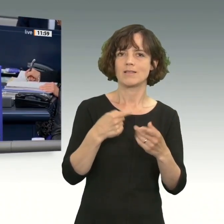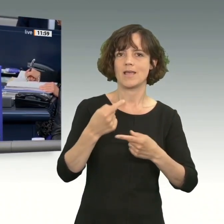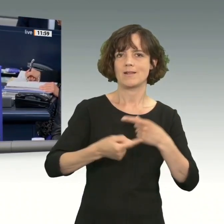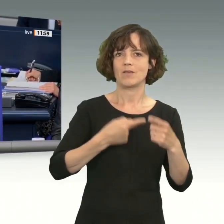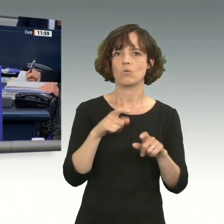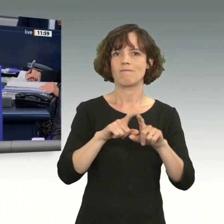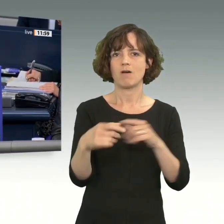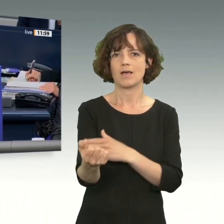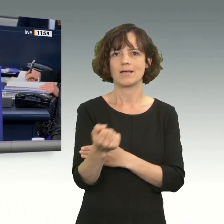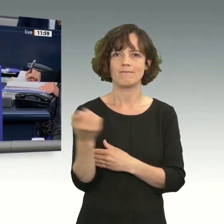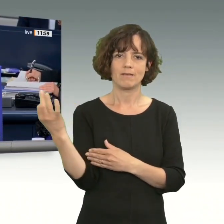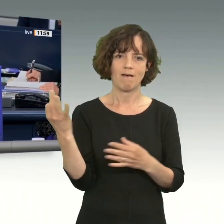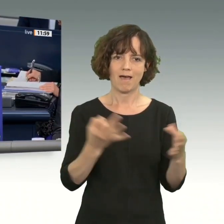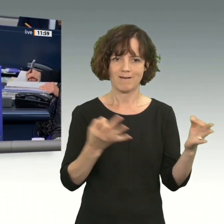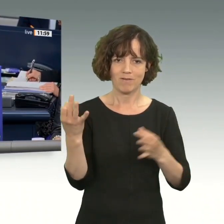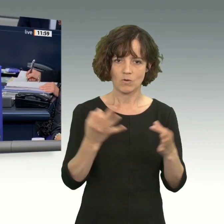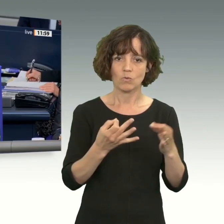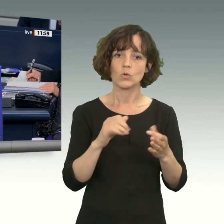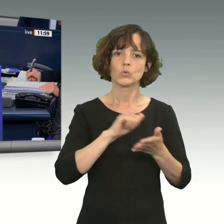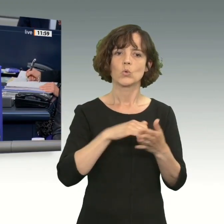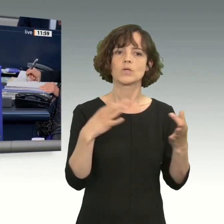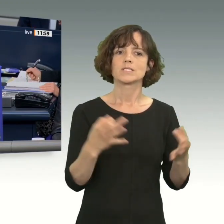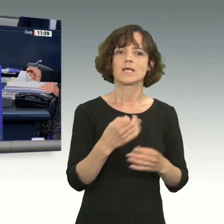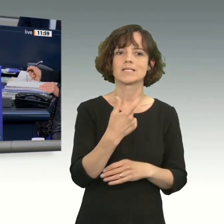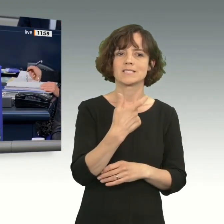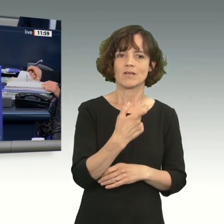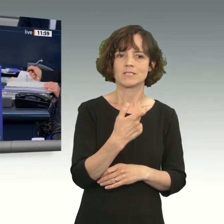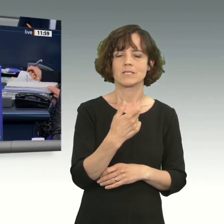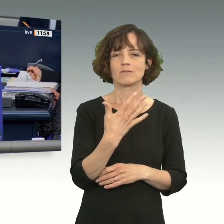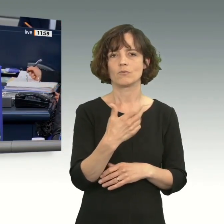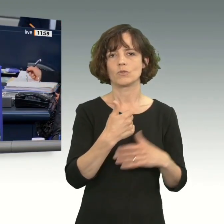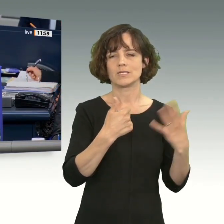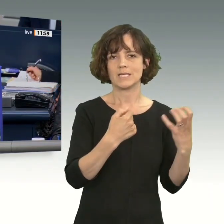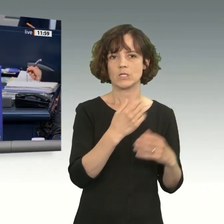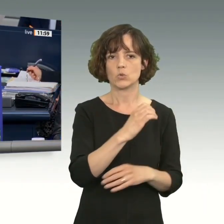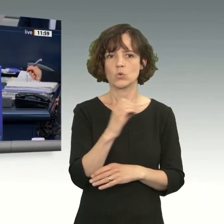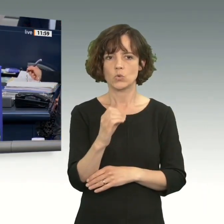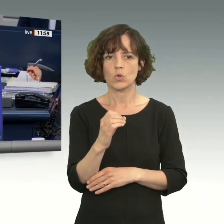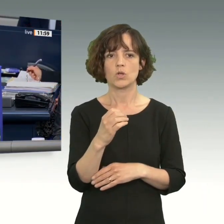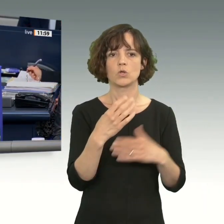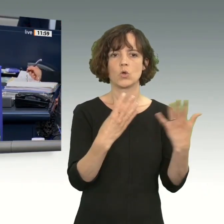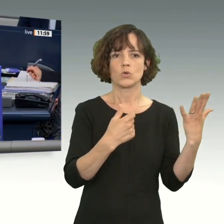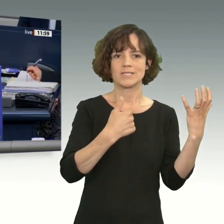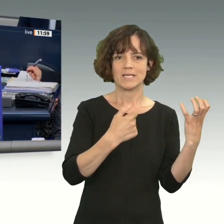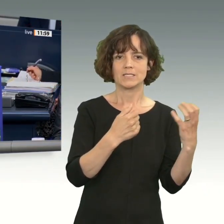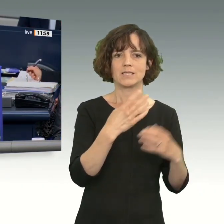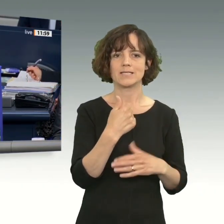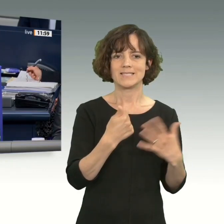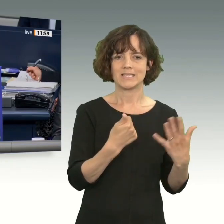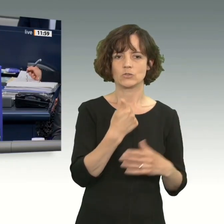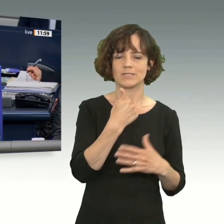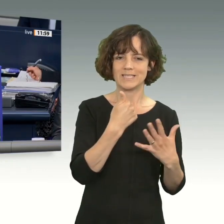der Fachkräfte Einwanderung auf den Drucksachen 20 65 00, 69 46 und